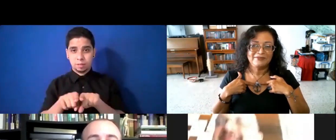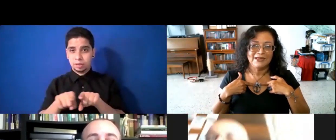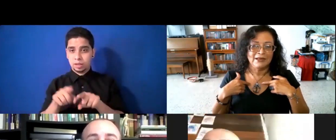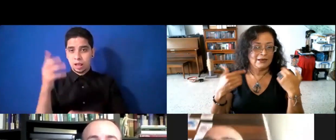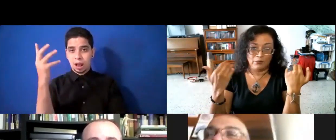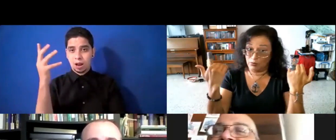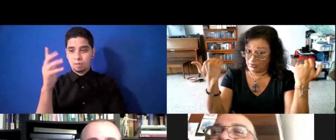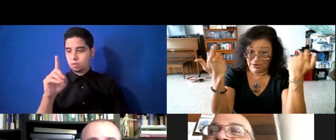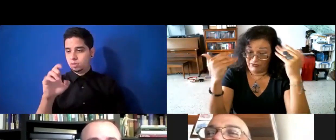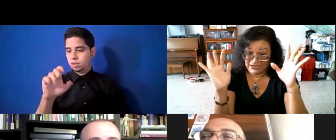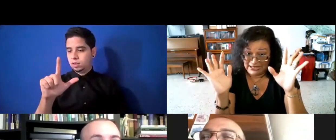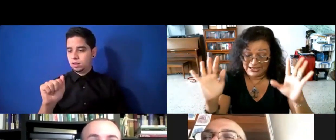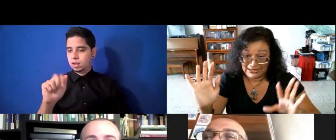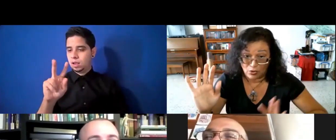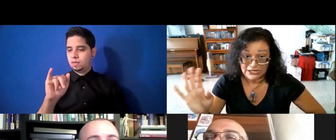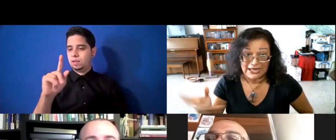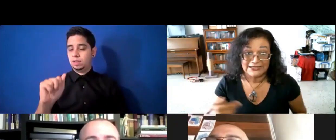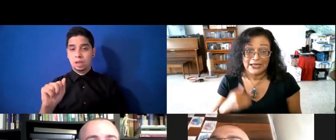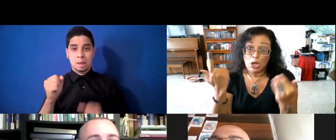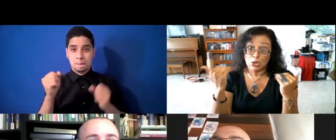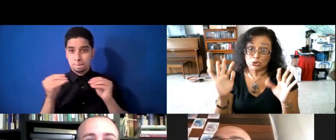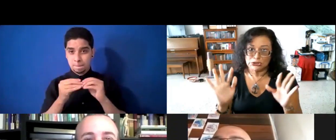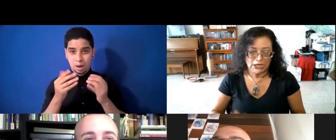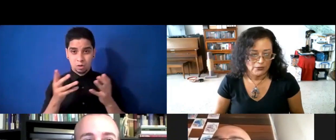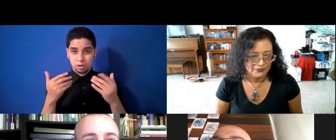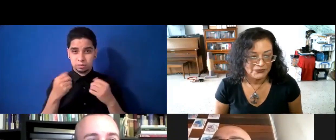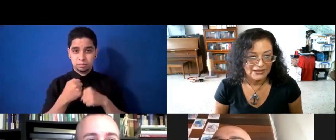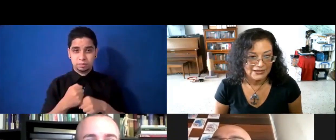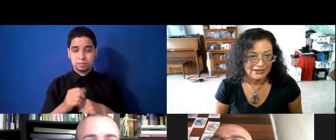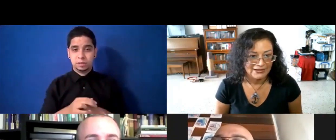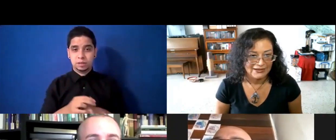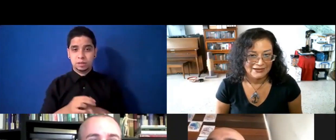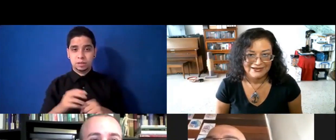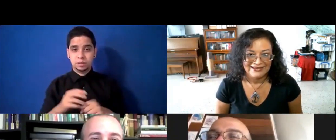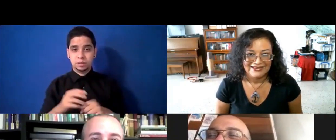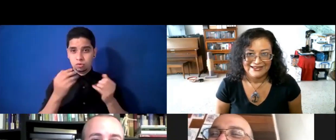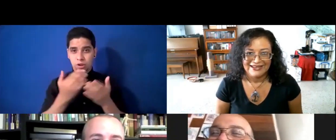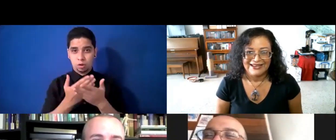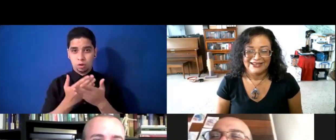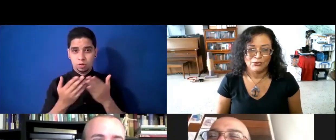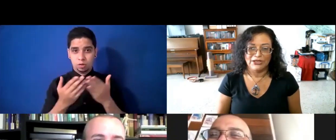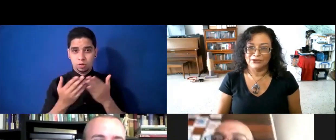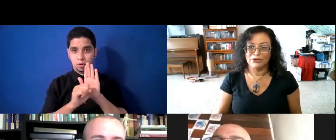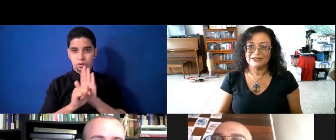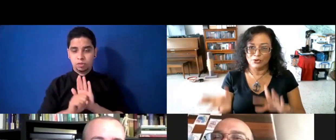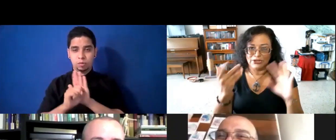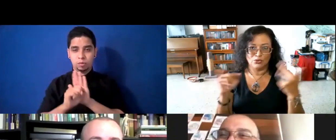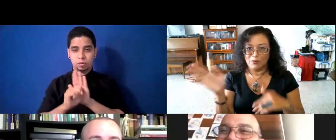Y infinidad de cosas. Estás simbólica completamente hoy, Adriana. Estoy toda